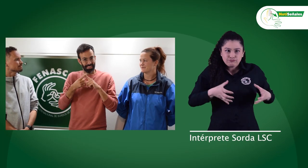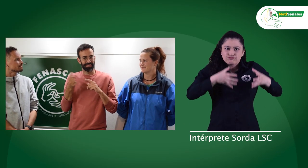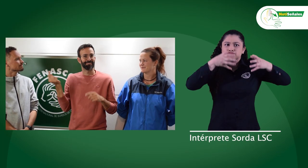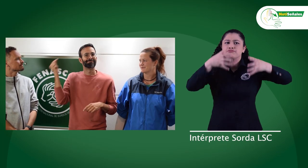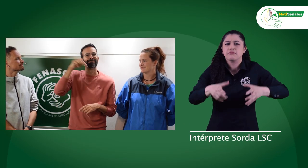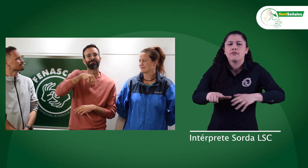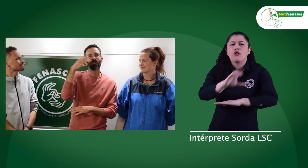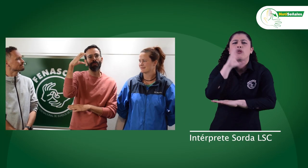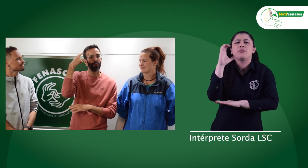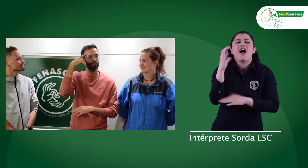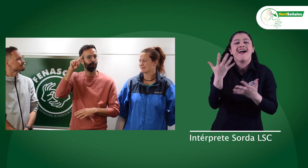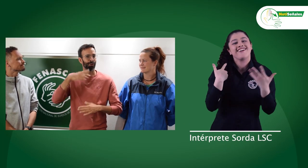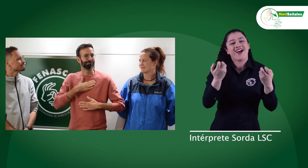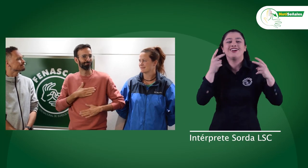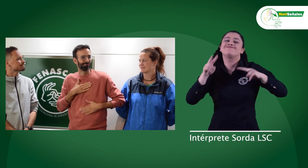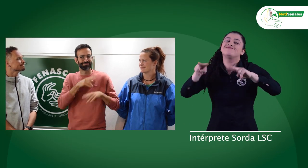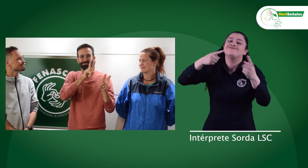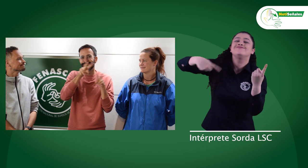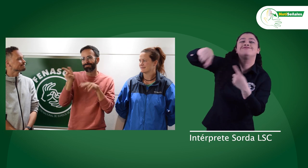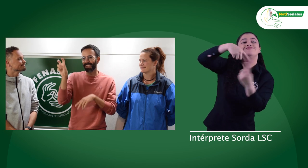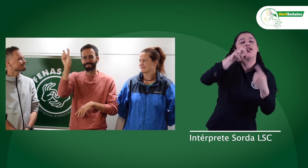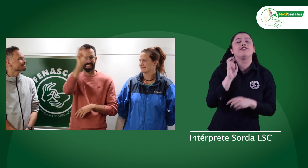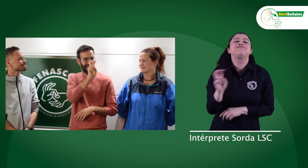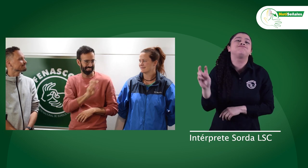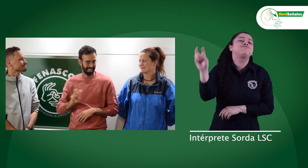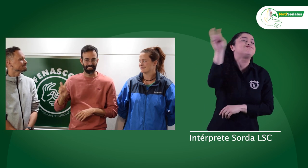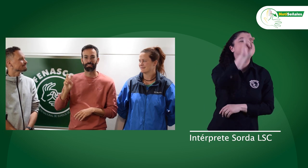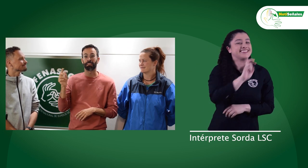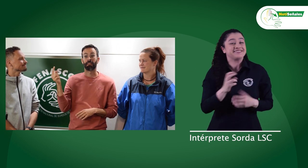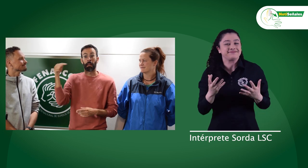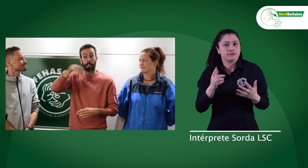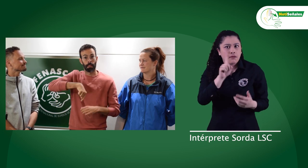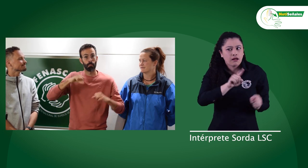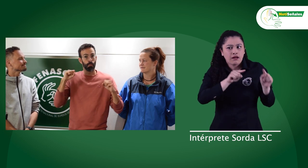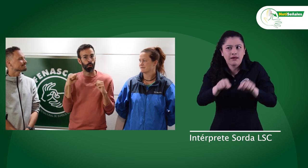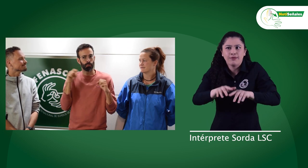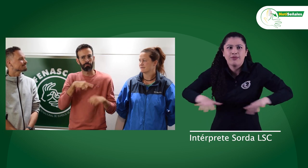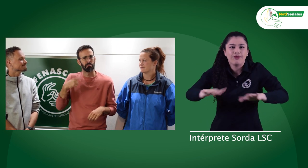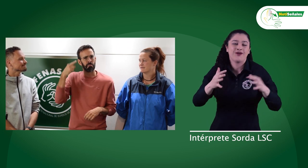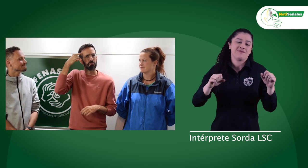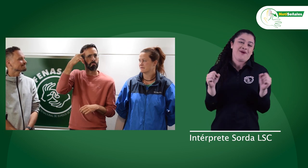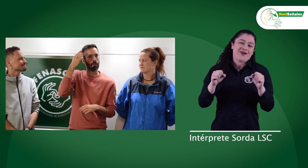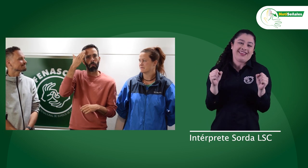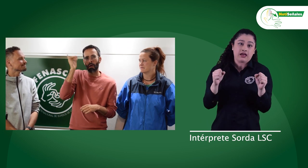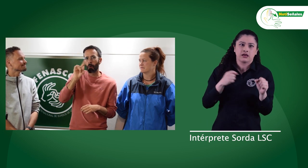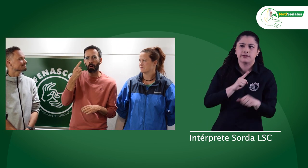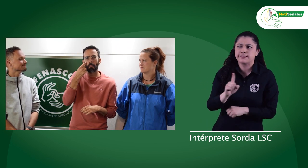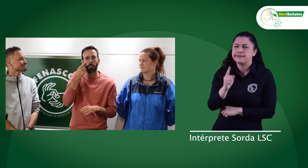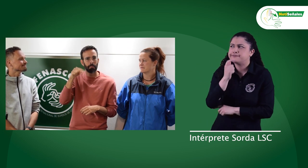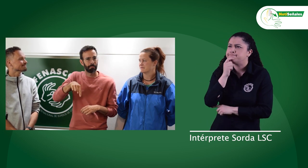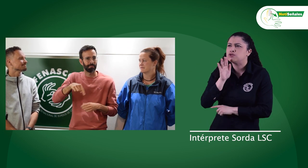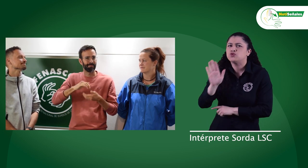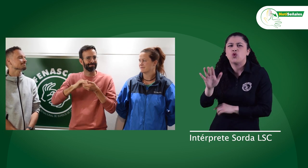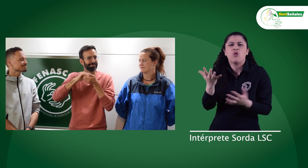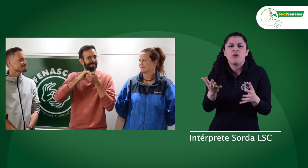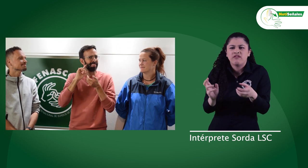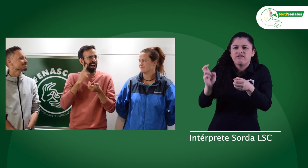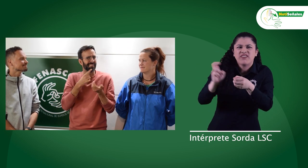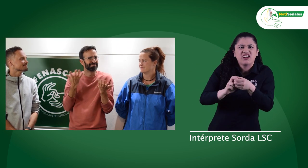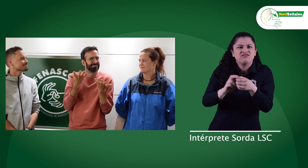Vinimos a conocer diferentes lugares de Colombia. Al llegar a Bogotá hablamos con un amigo y le dijimos que queríamos conocer la